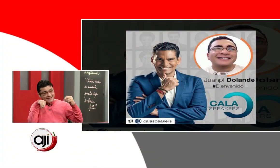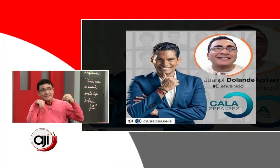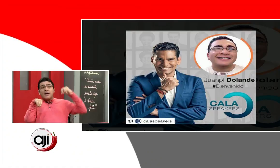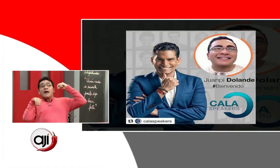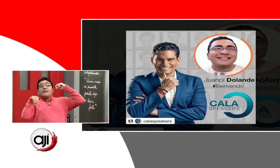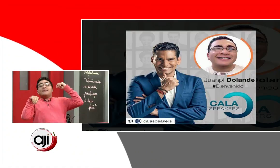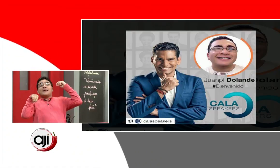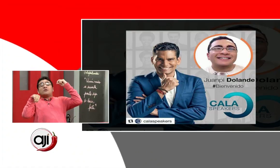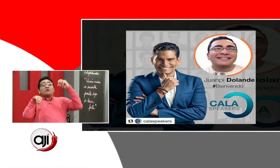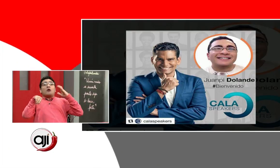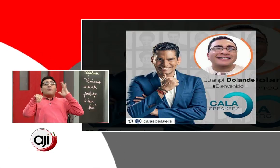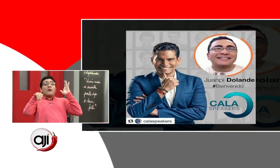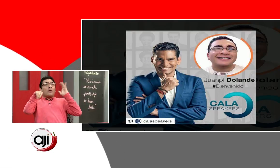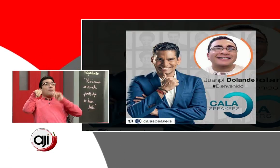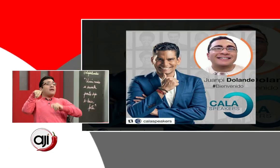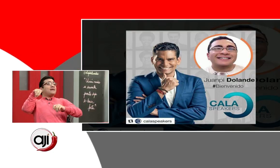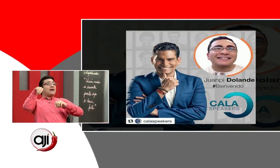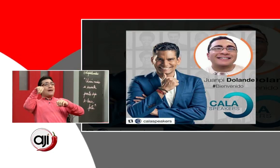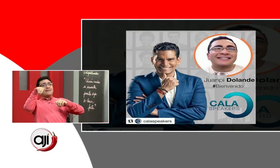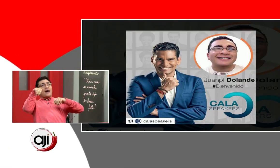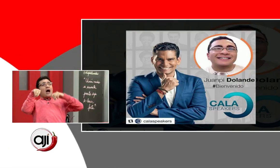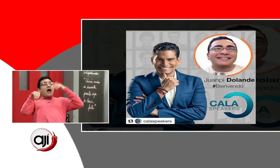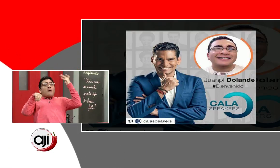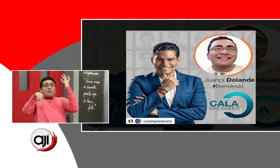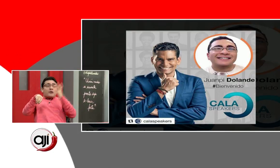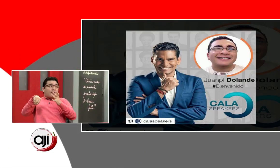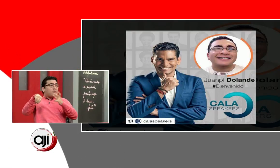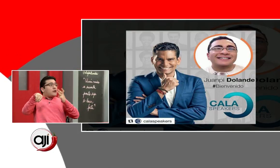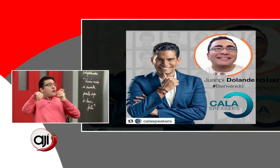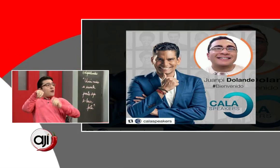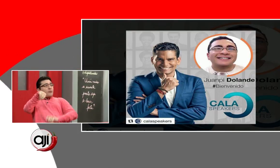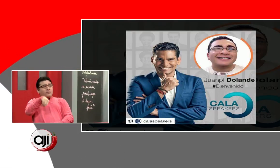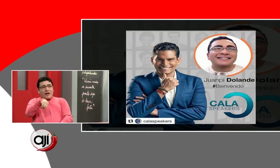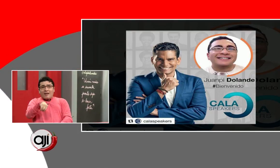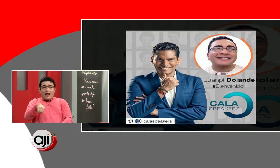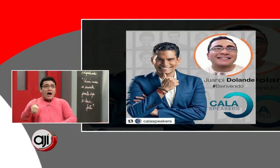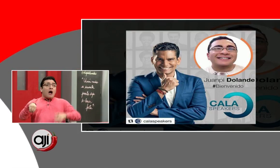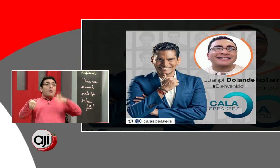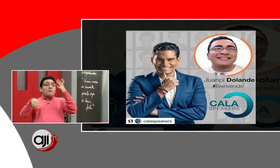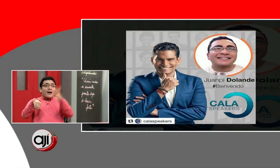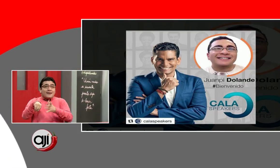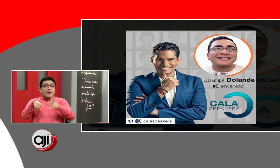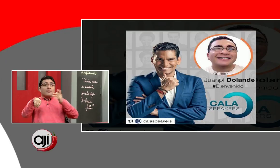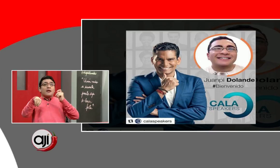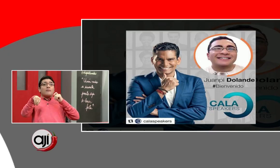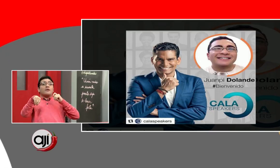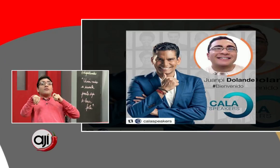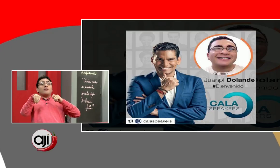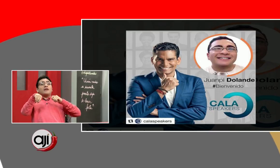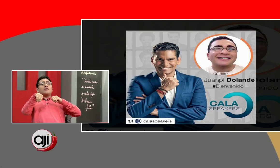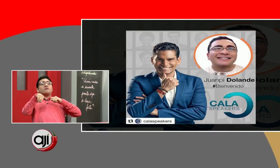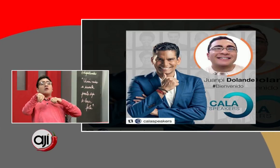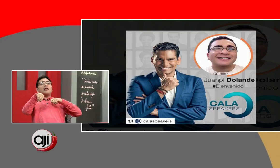de toda Hispanoamérica. Está, por ejemplo, Laura Posada, Michael Melamed de Venezuela,